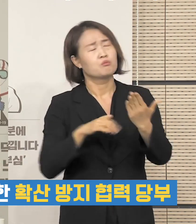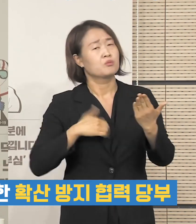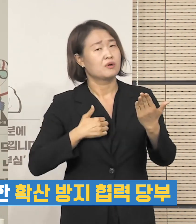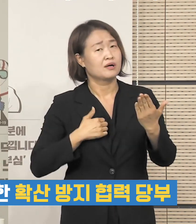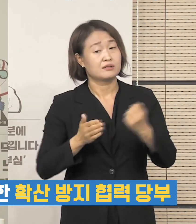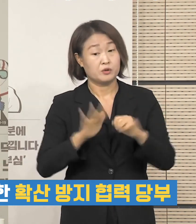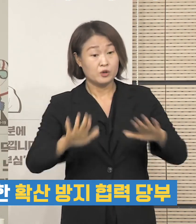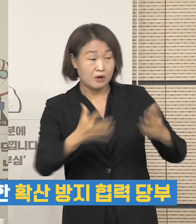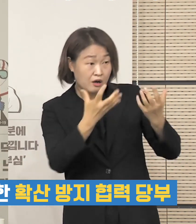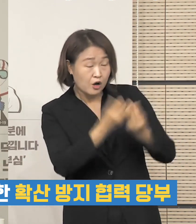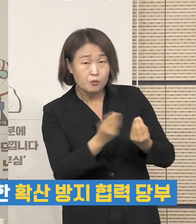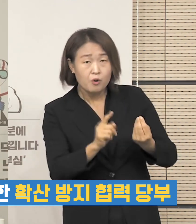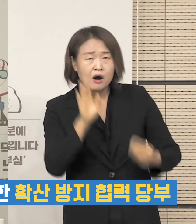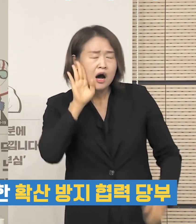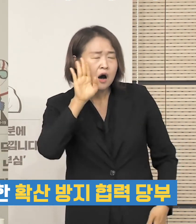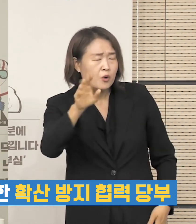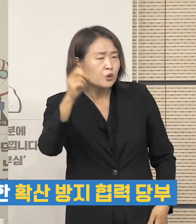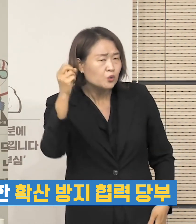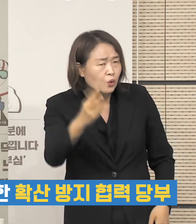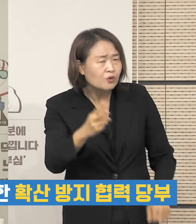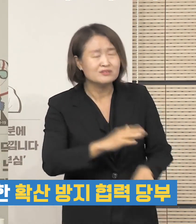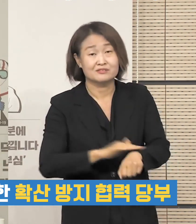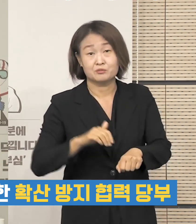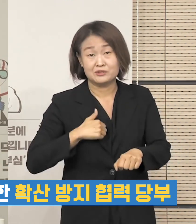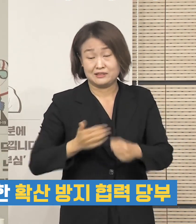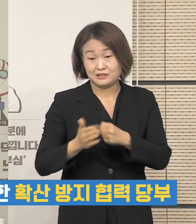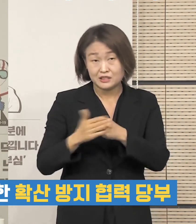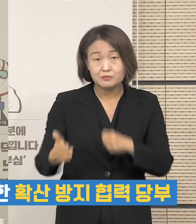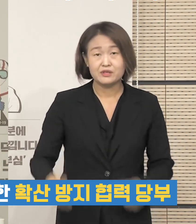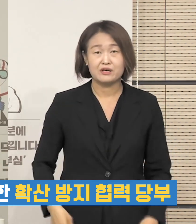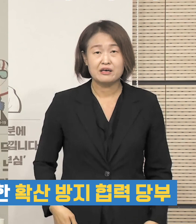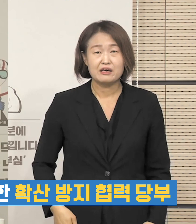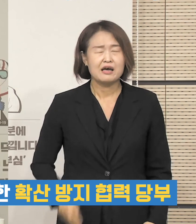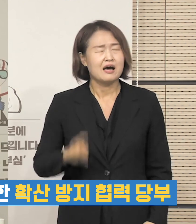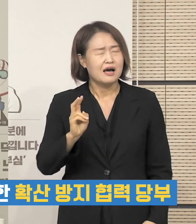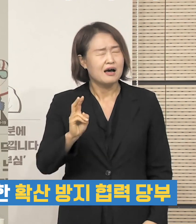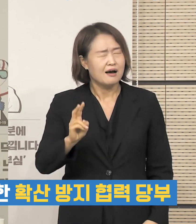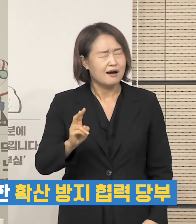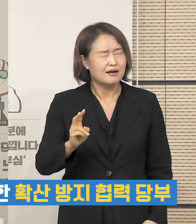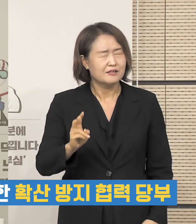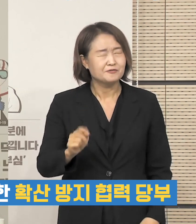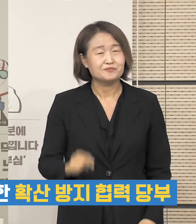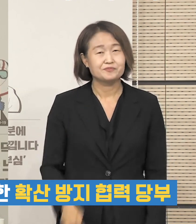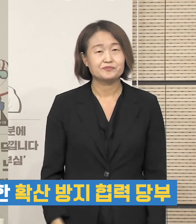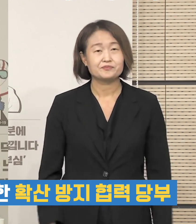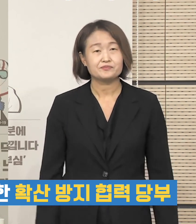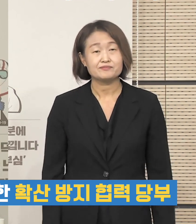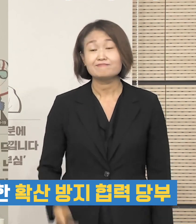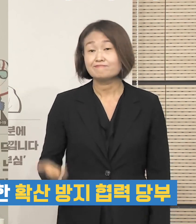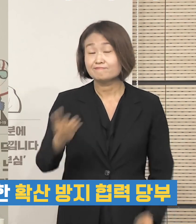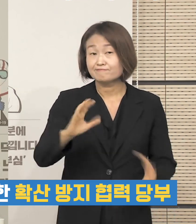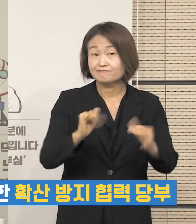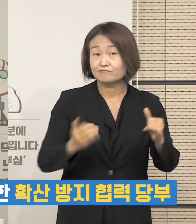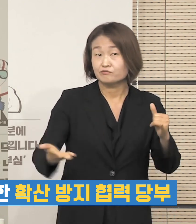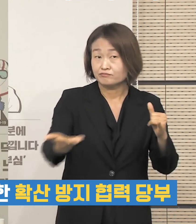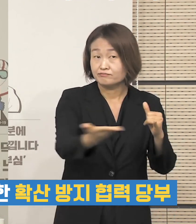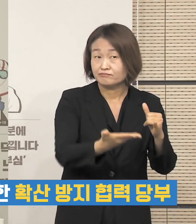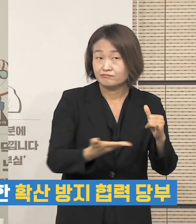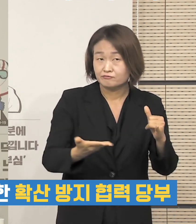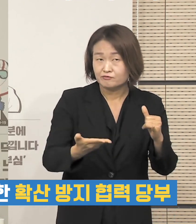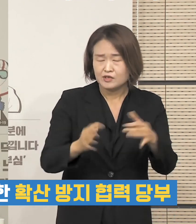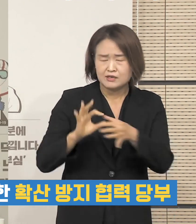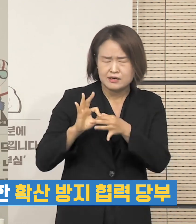앞으로도 발생할 수 있는 상황을 대비할 수 있는 시험 무대가 될 것입니다. 국민 여러분들께서는